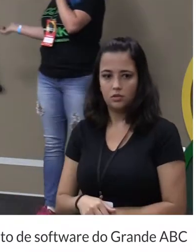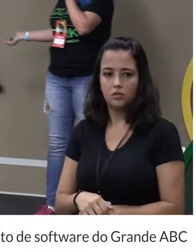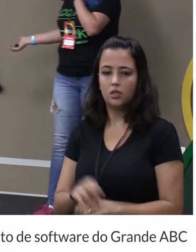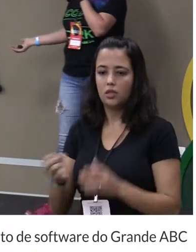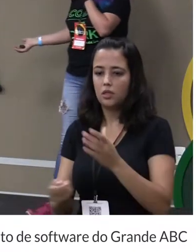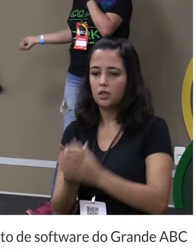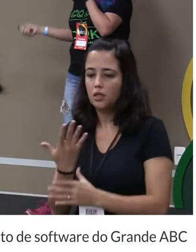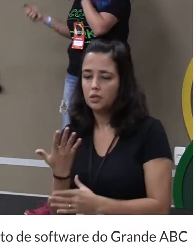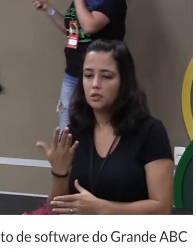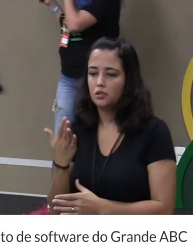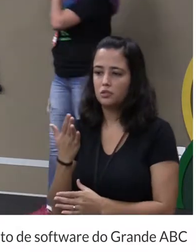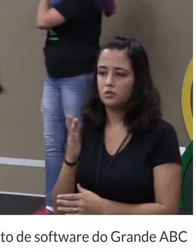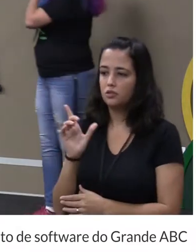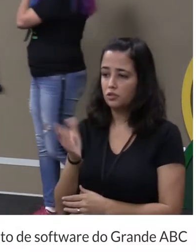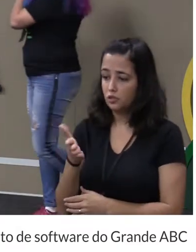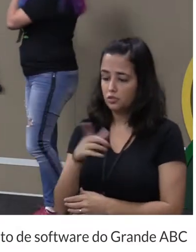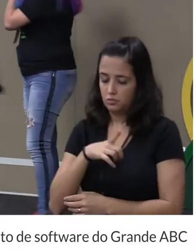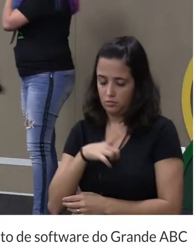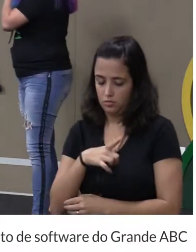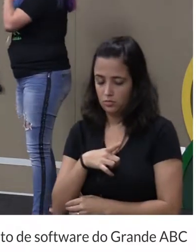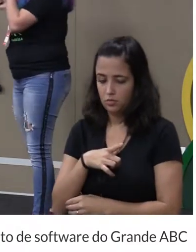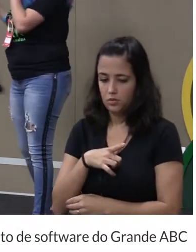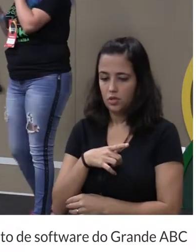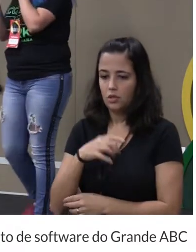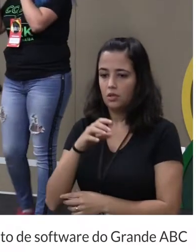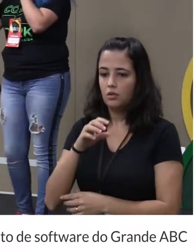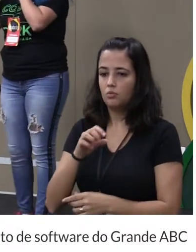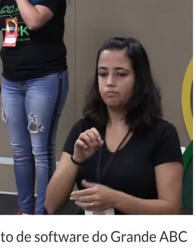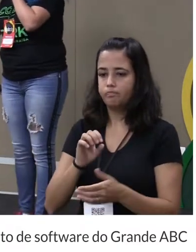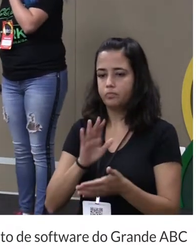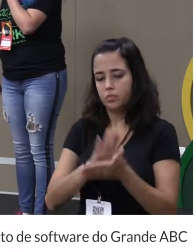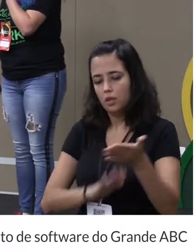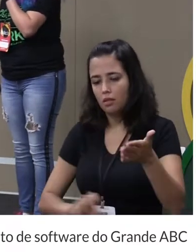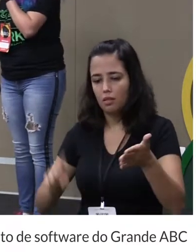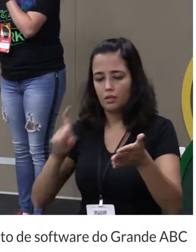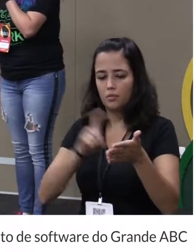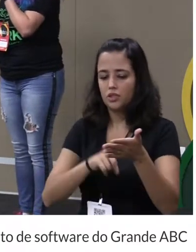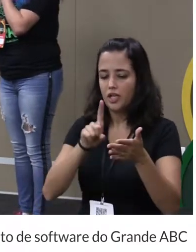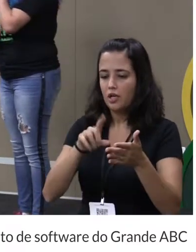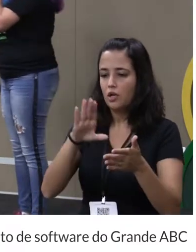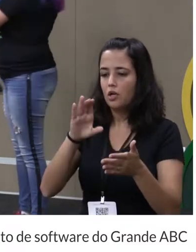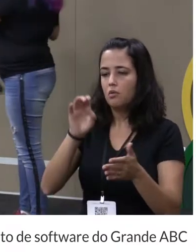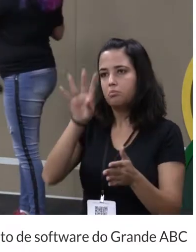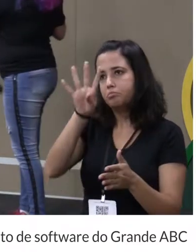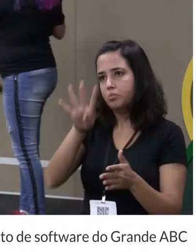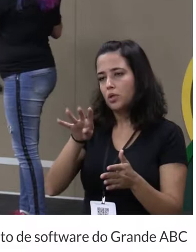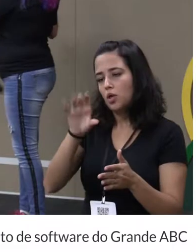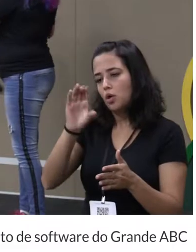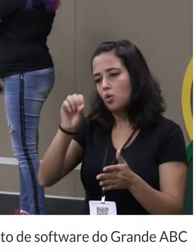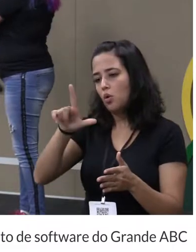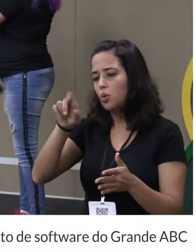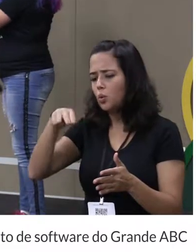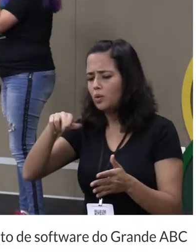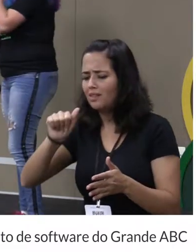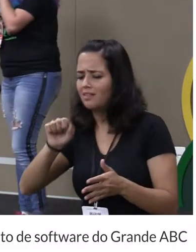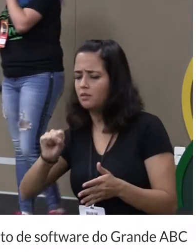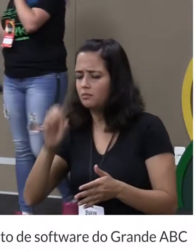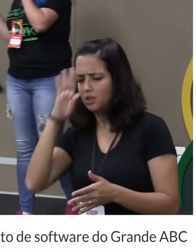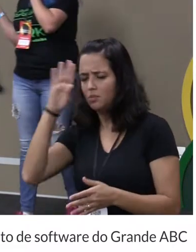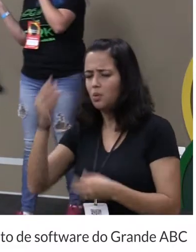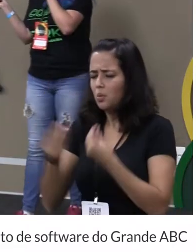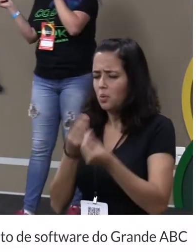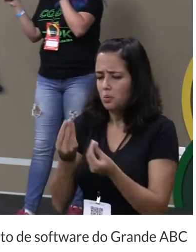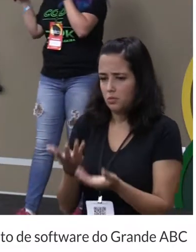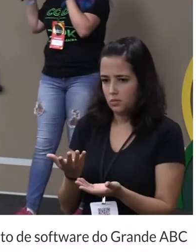componentes nativos. E o template, ele é uma das principais colunas. Como assim, das principais colunas? Dentro do